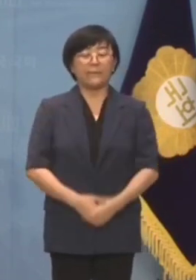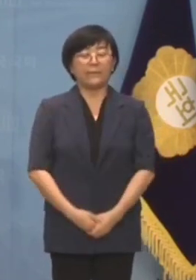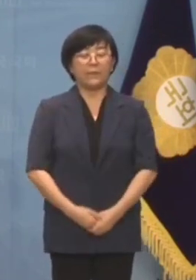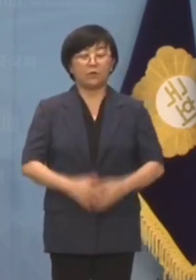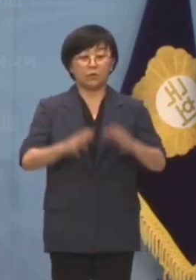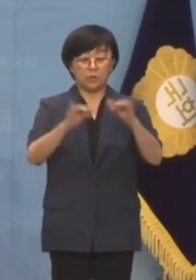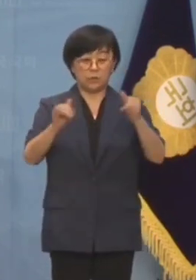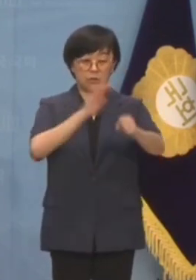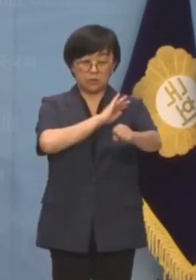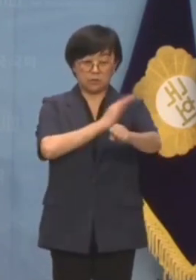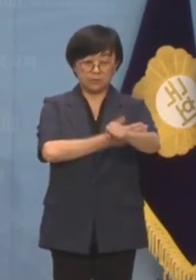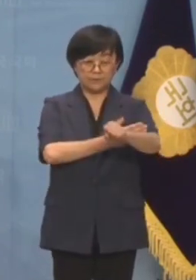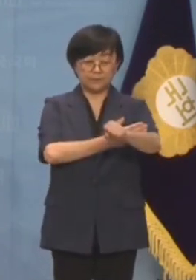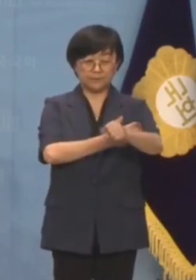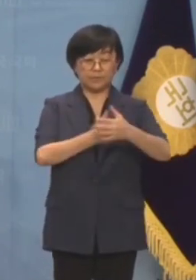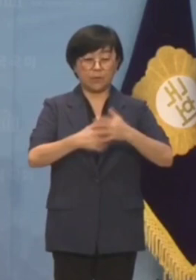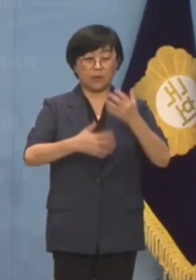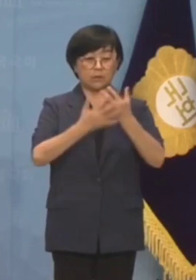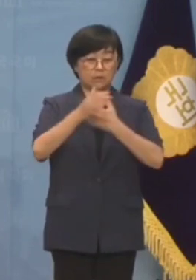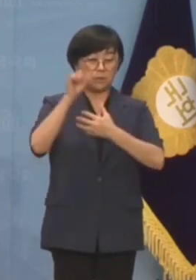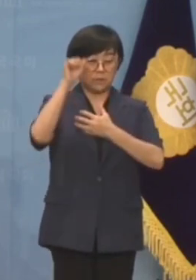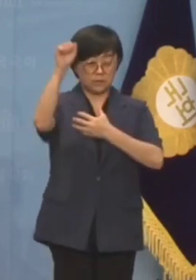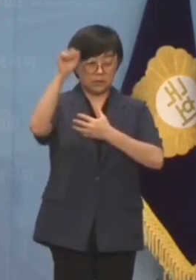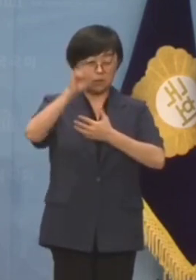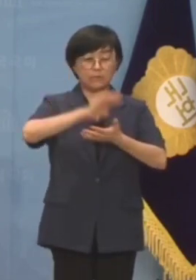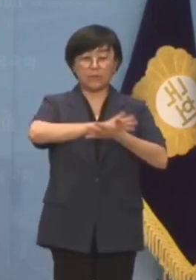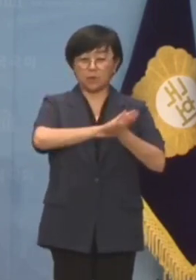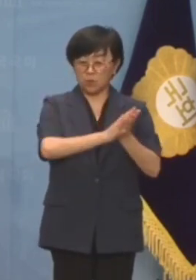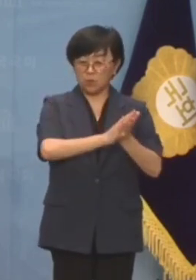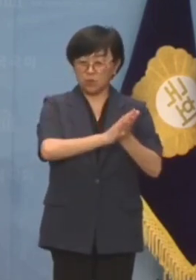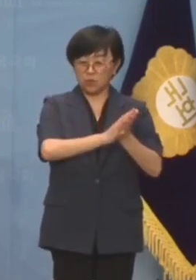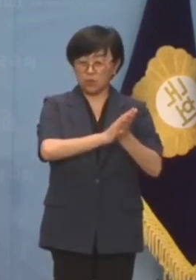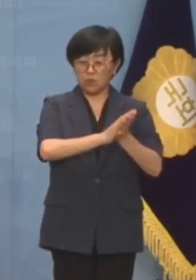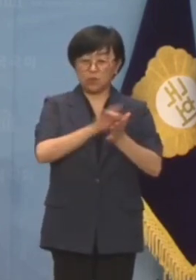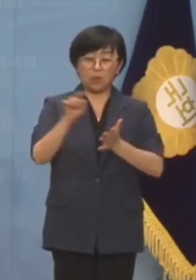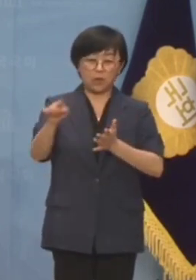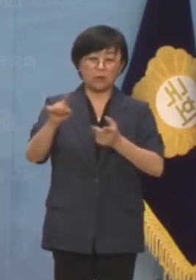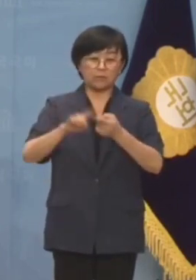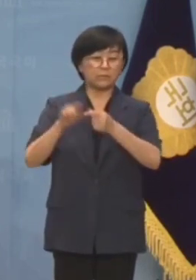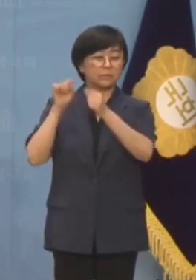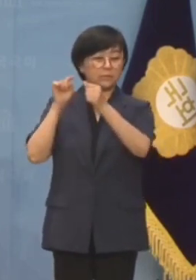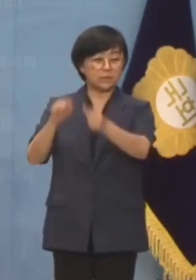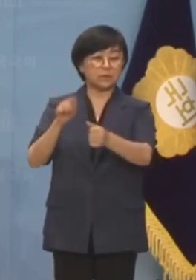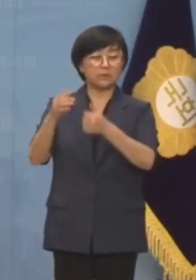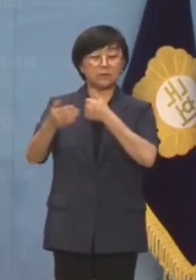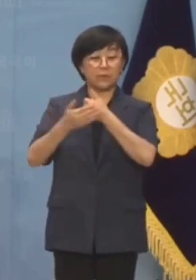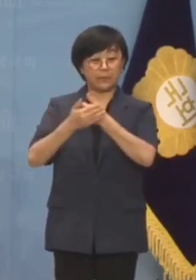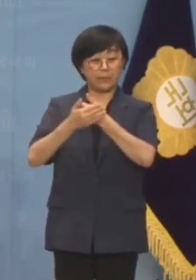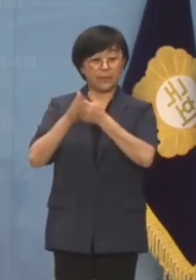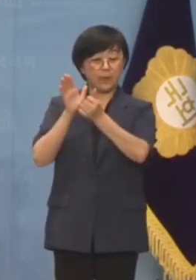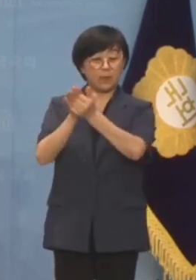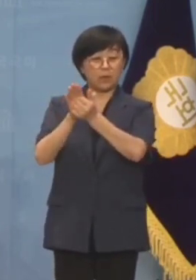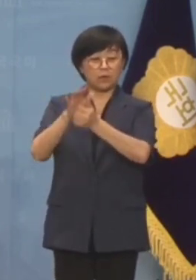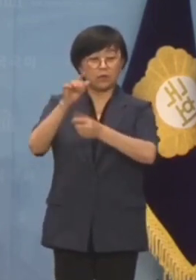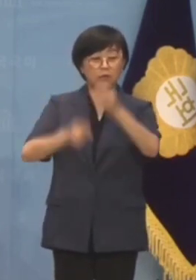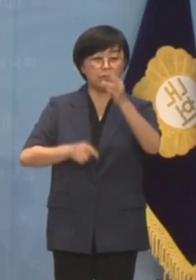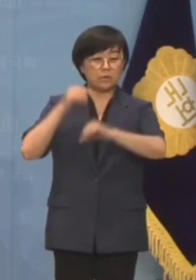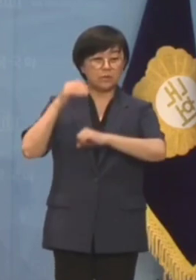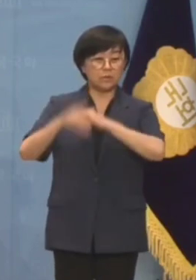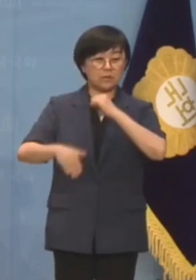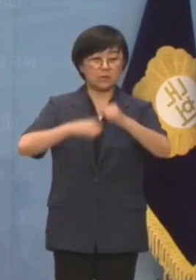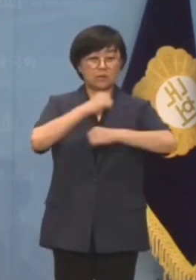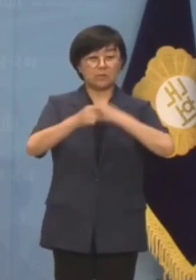국민의 권리인 집회 시위의 자유는 집받고 관제대모를 지시 지원하는 것이 윤석열식